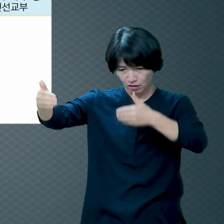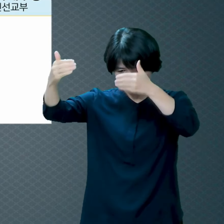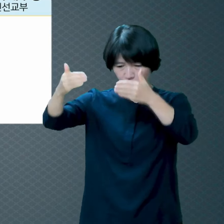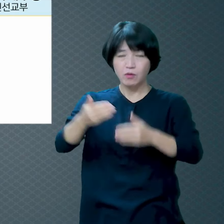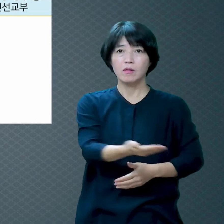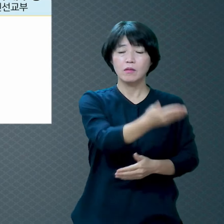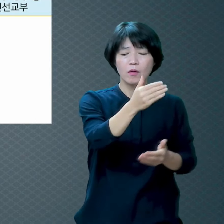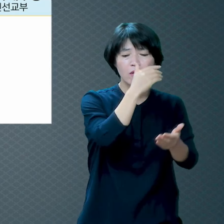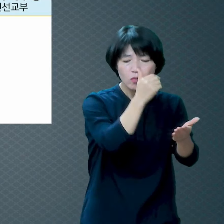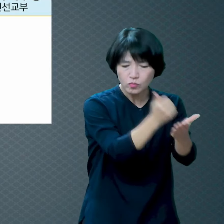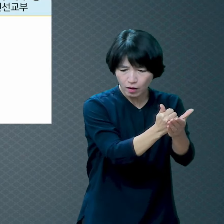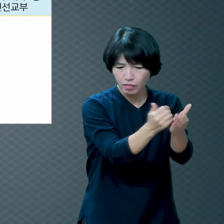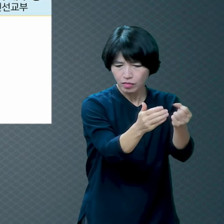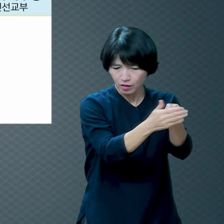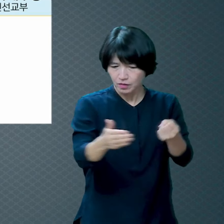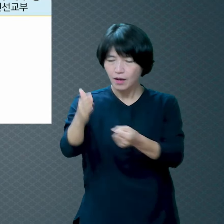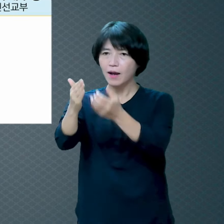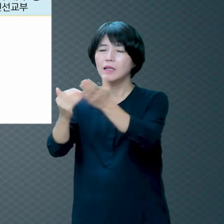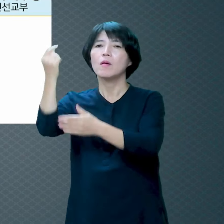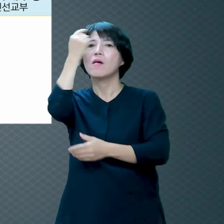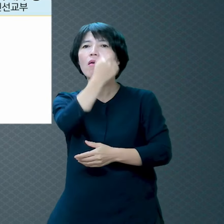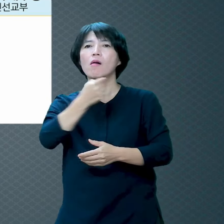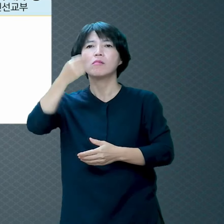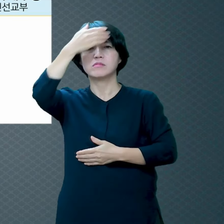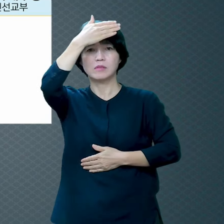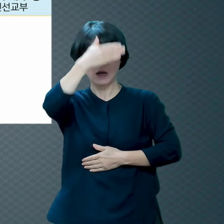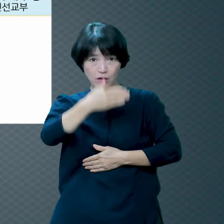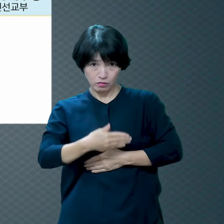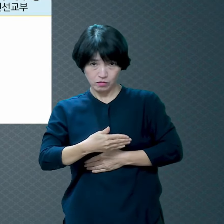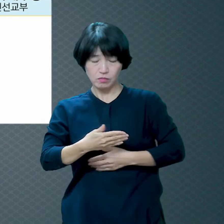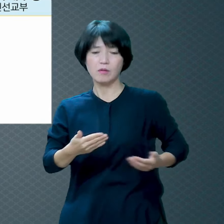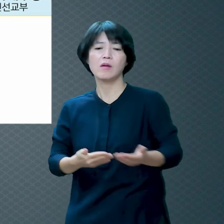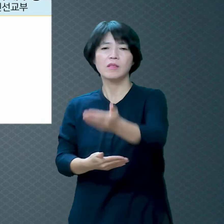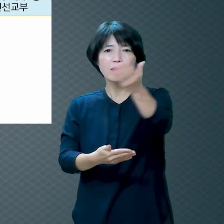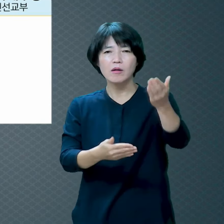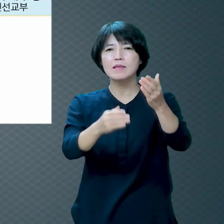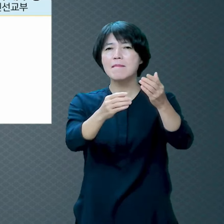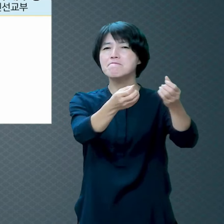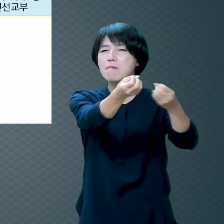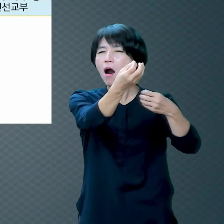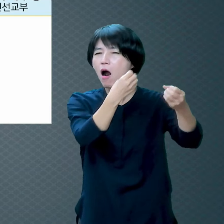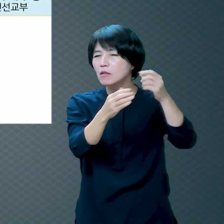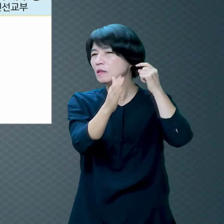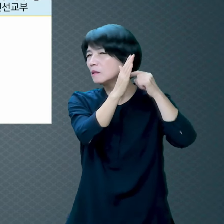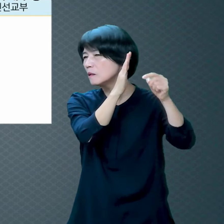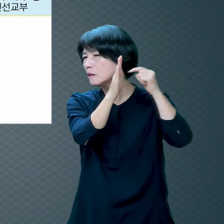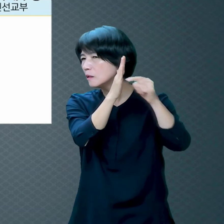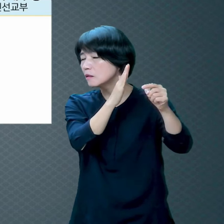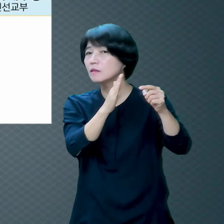죄가 그 얼굴을 가리워서 너희를 듣지 않으시게 하미니